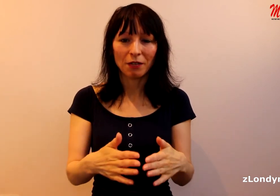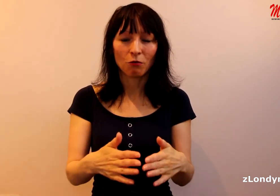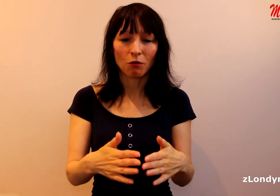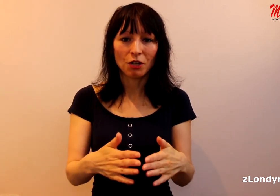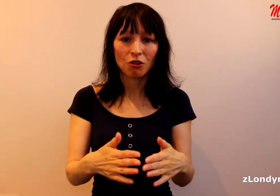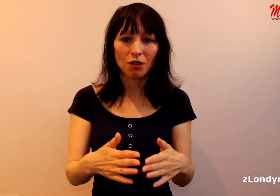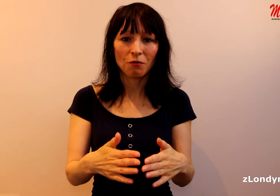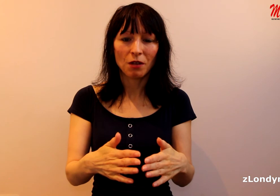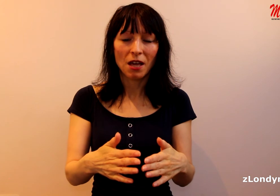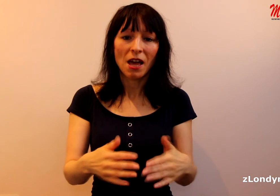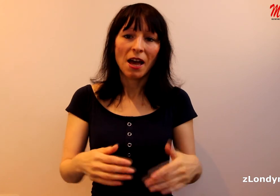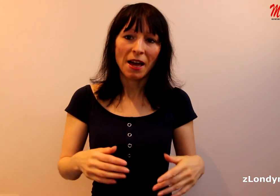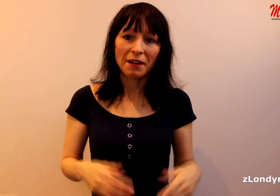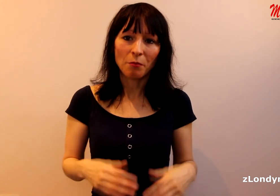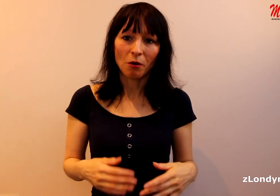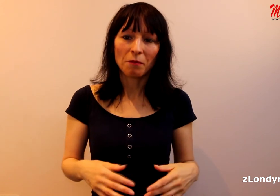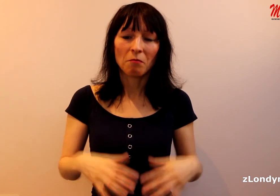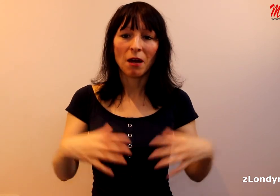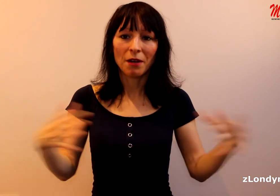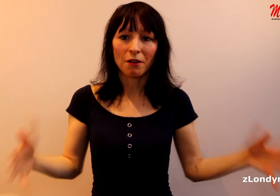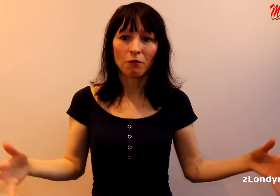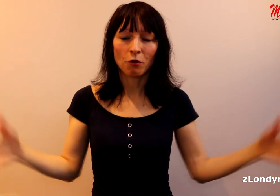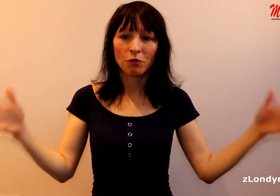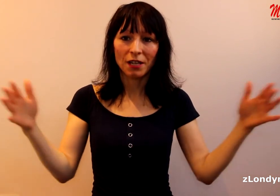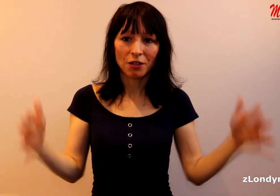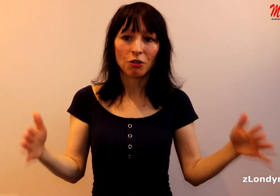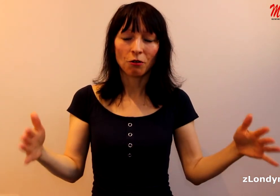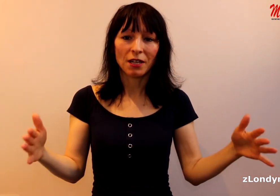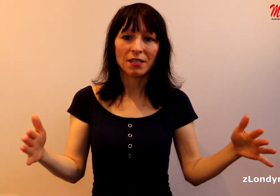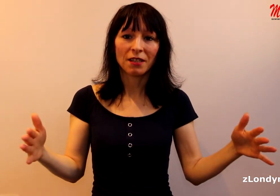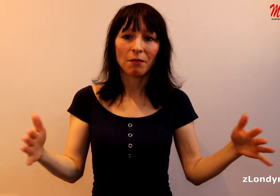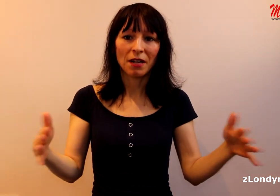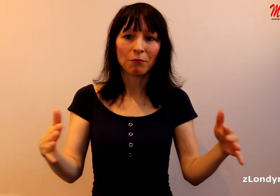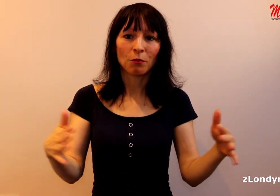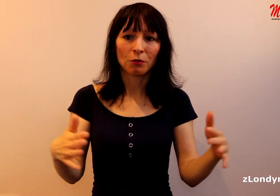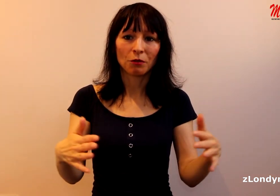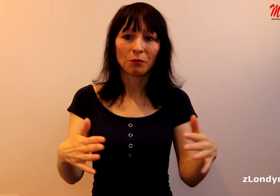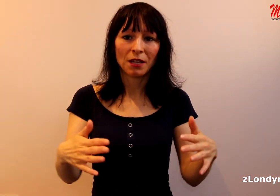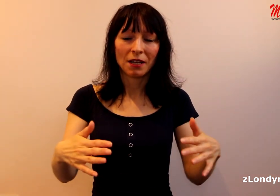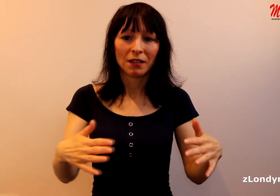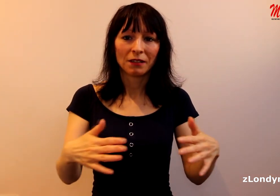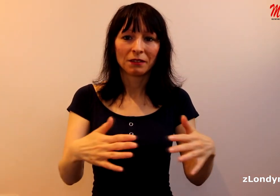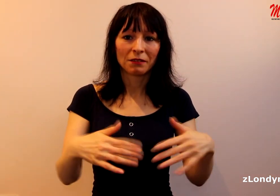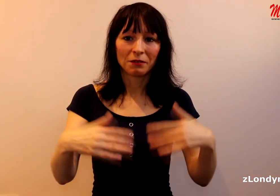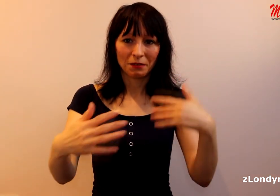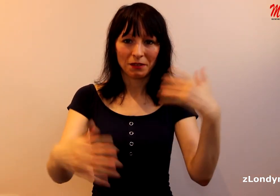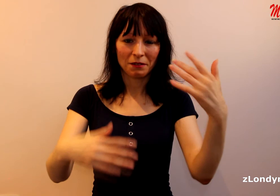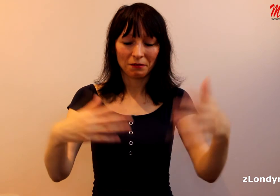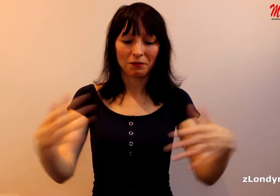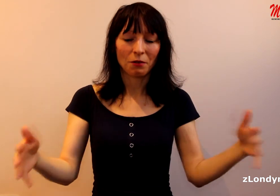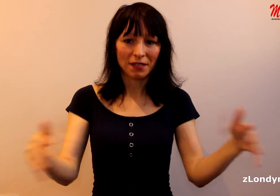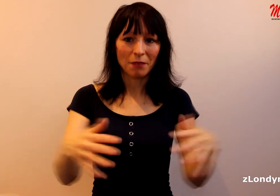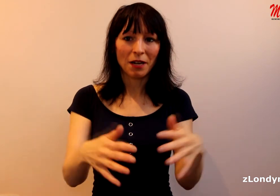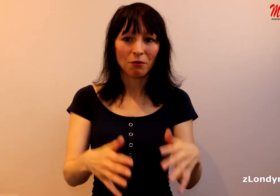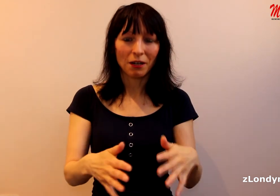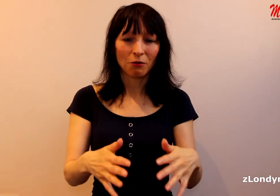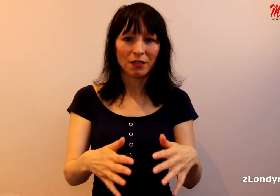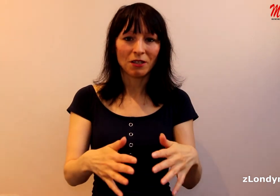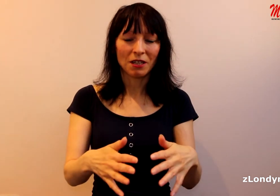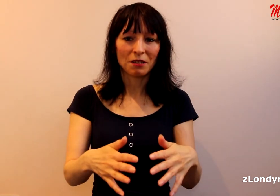i tu okleštěnou, a nebo máme rovnou se radši oklestit, aby nám to potom to nesebralo nakonec i ten